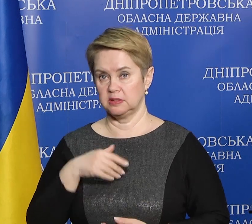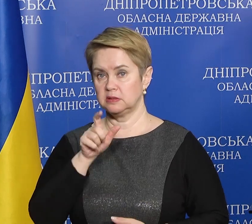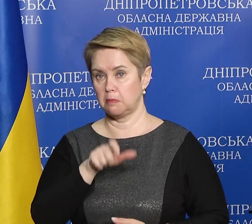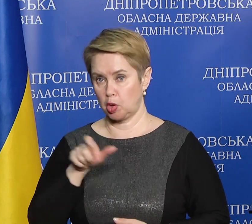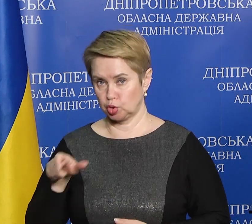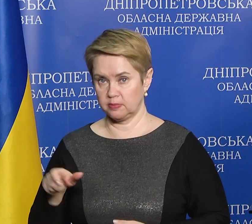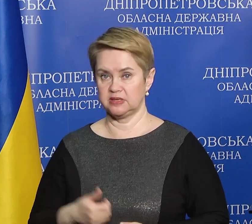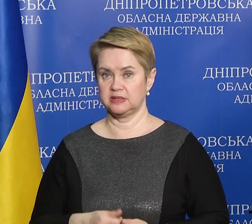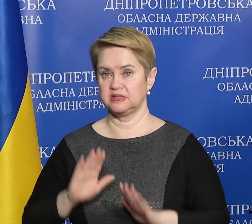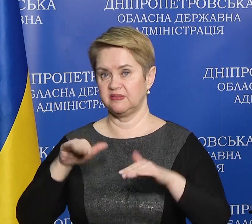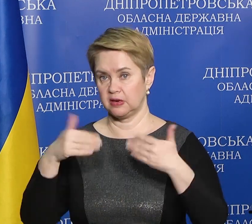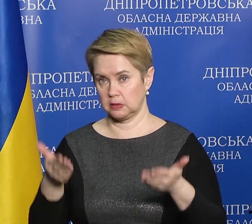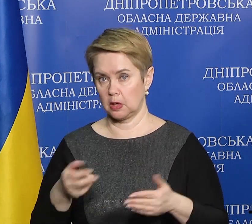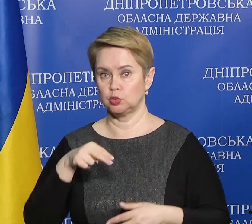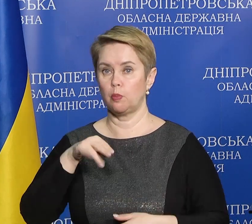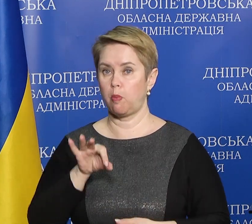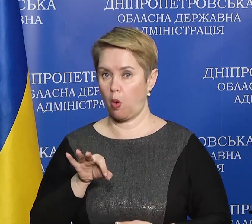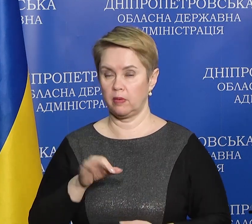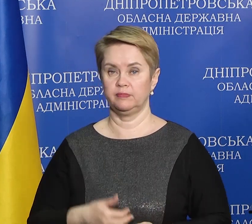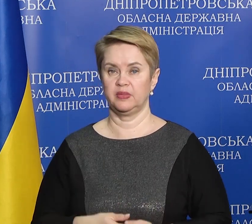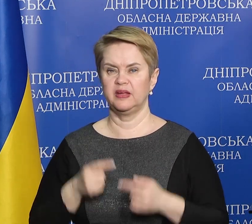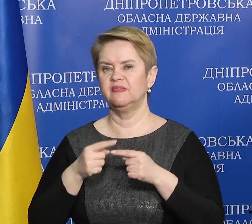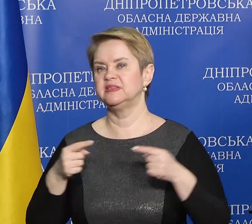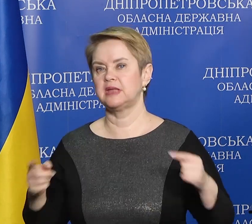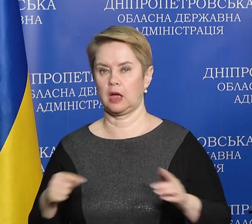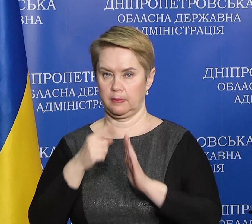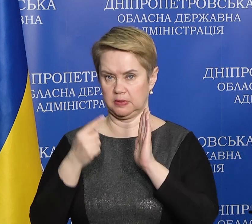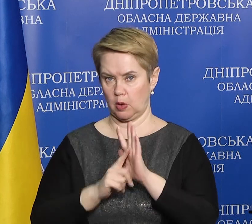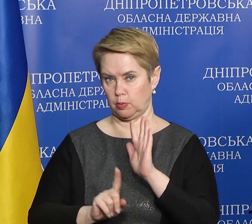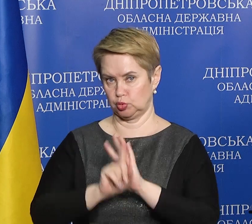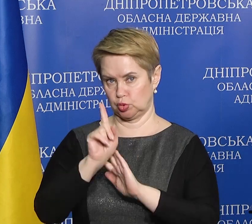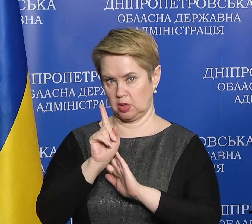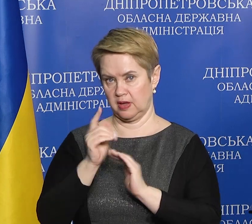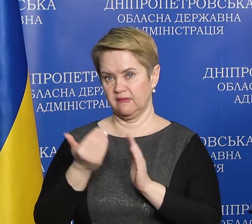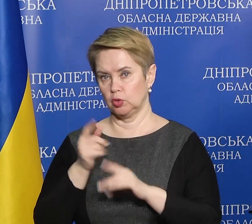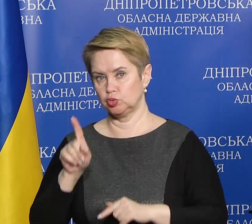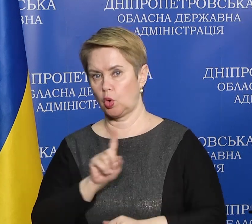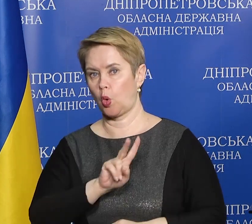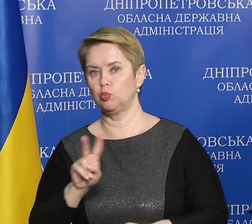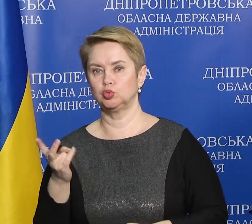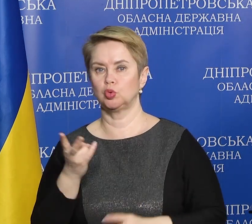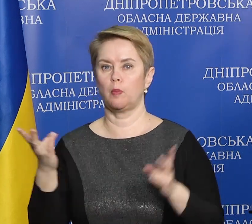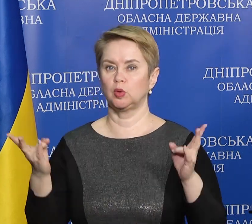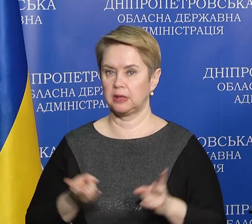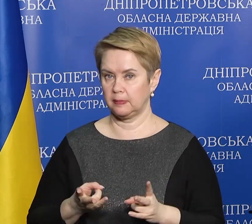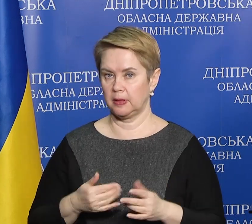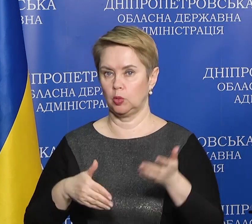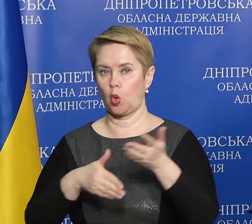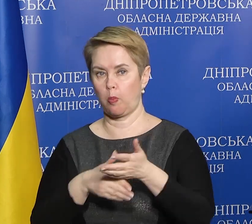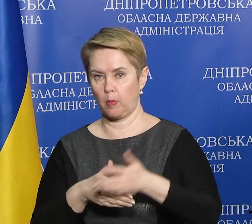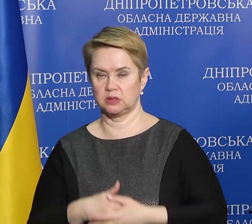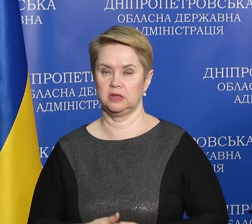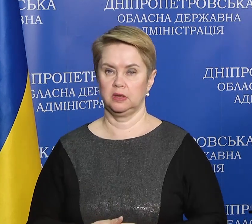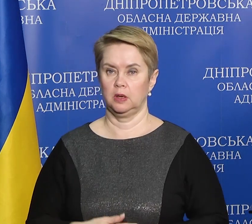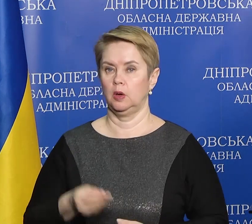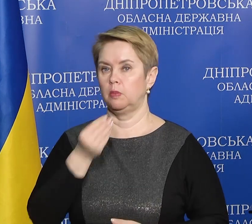Мешканці звертаються по всяким питанням, починаючи від того, що комусь десь потрібно допомогти